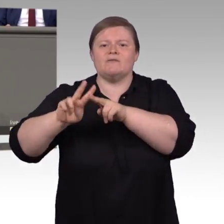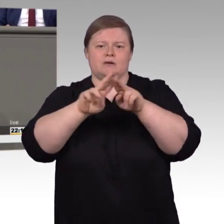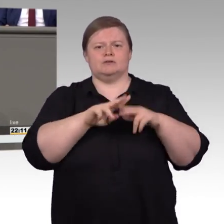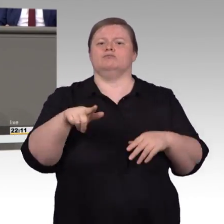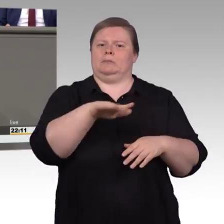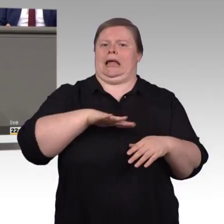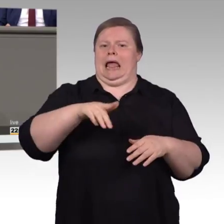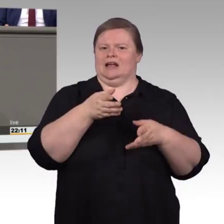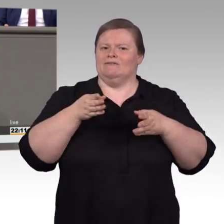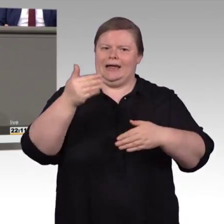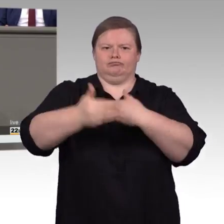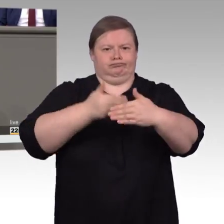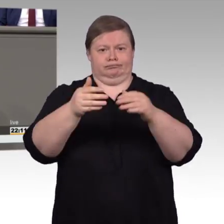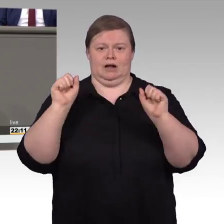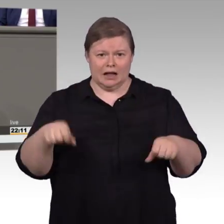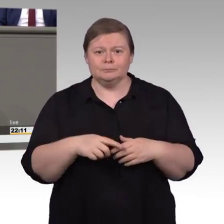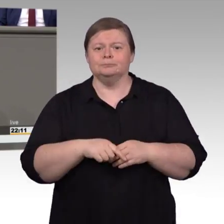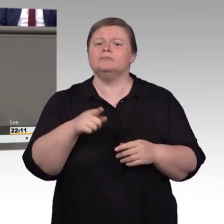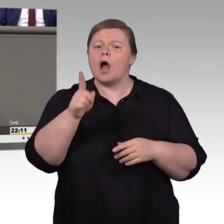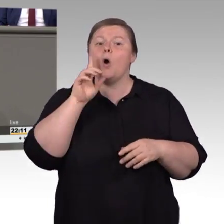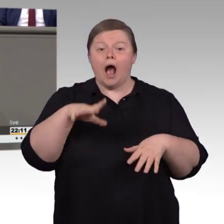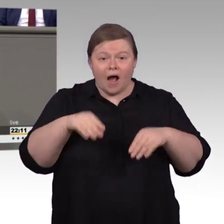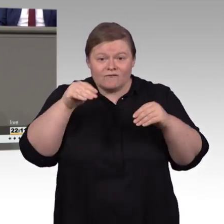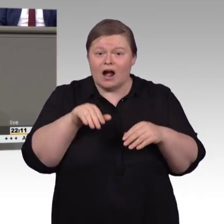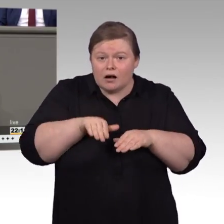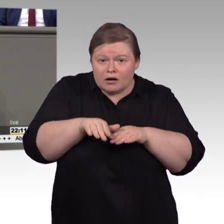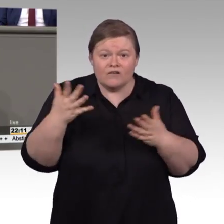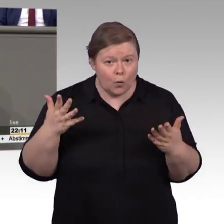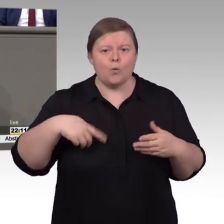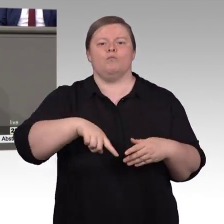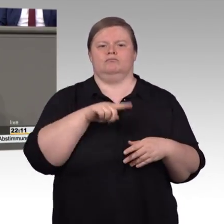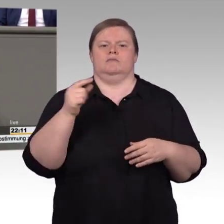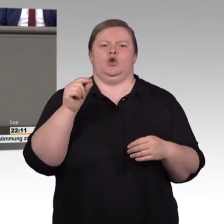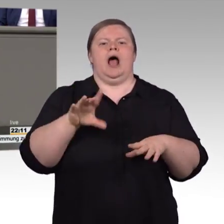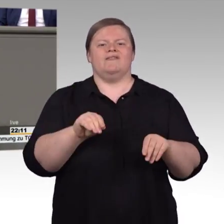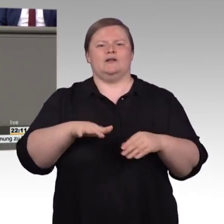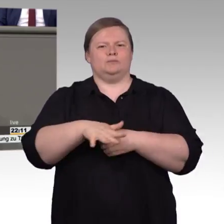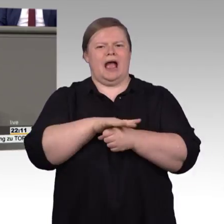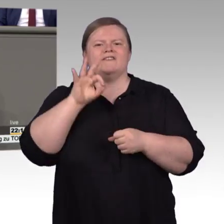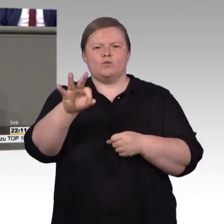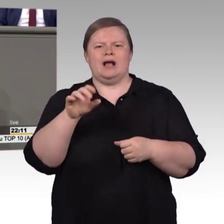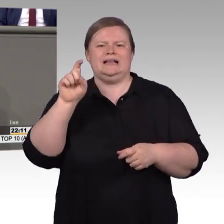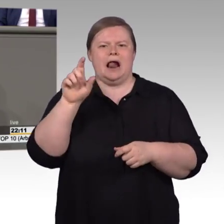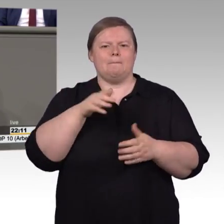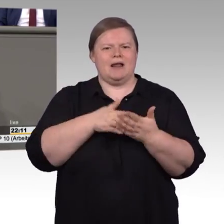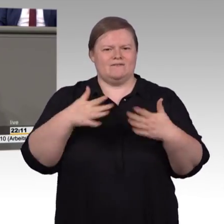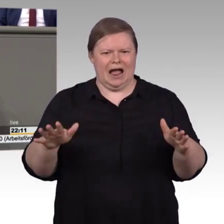auch das Goethe-Institut, das Deutsche Rote Kreuz und, Herr Beek, auch die Deutsche Bahn verpflichtet. Ist das nicht wunderbar?